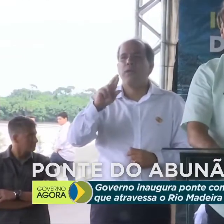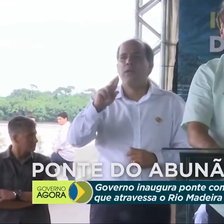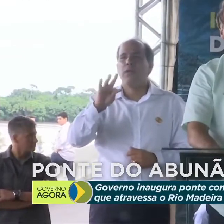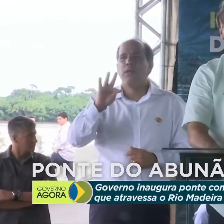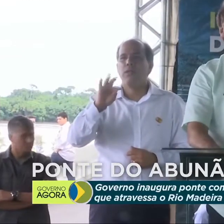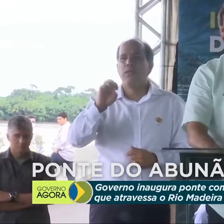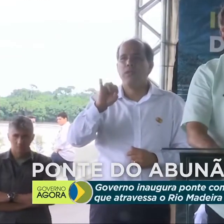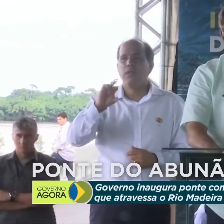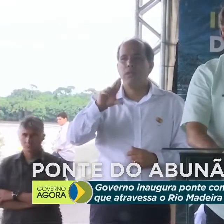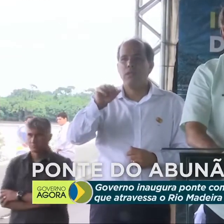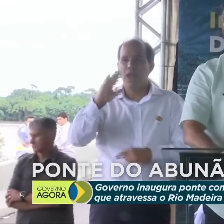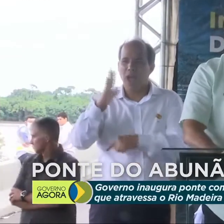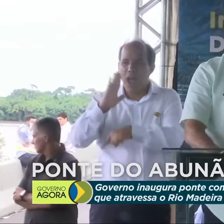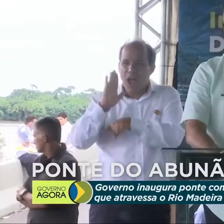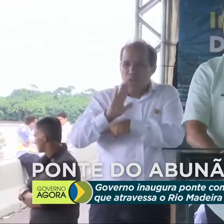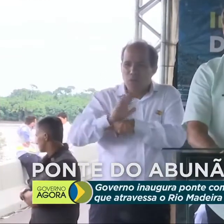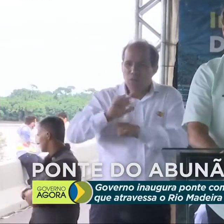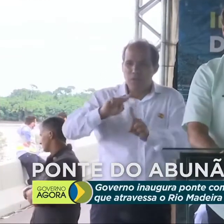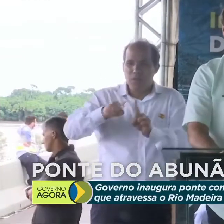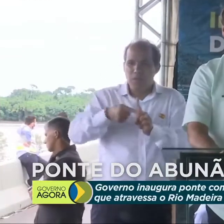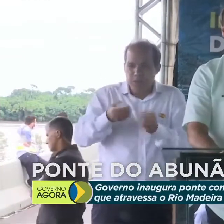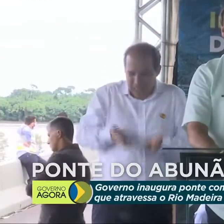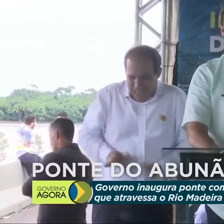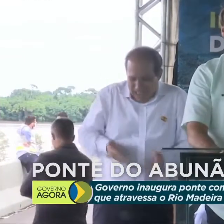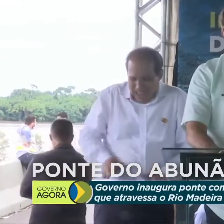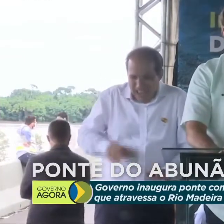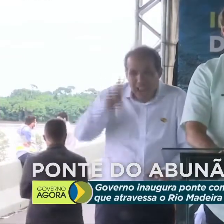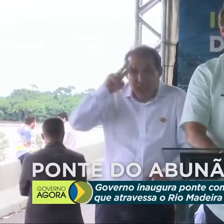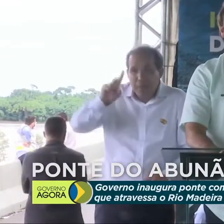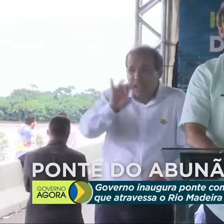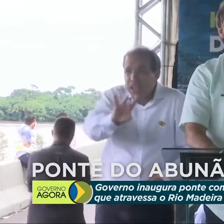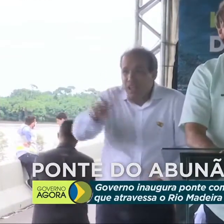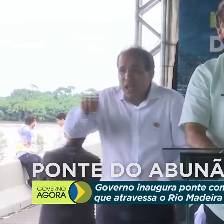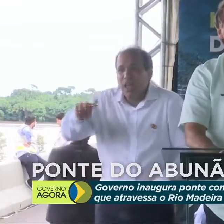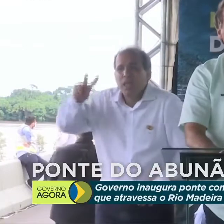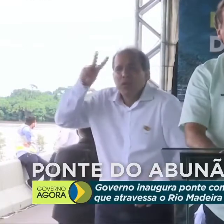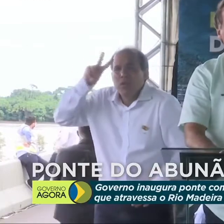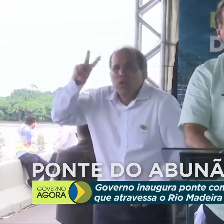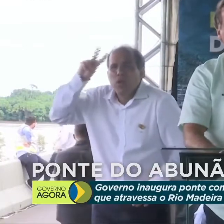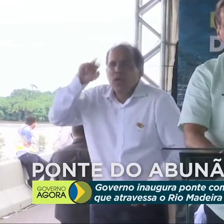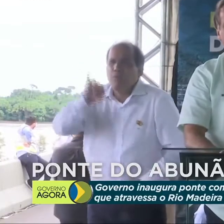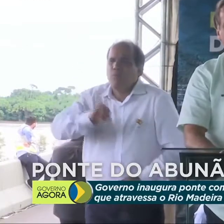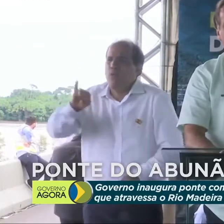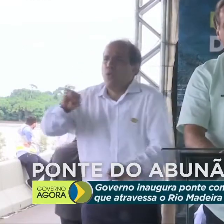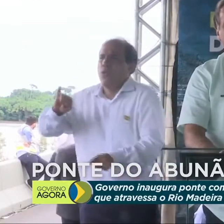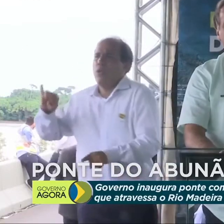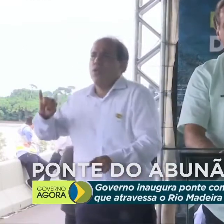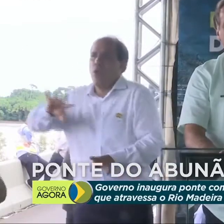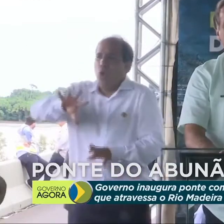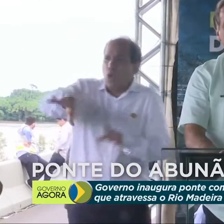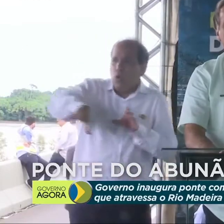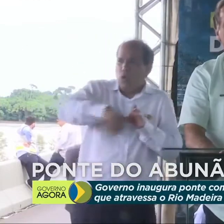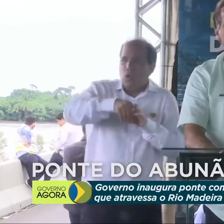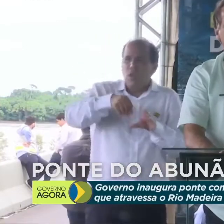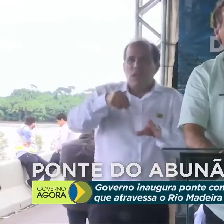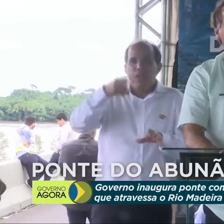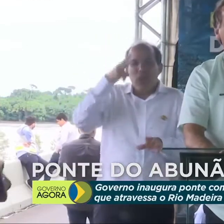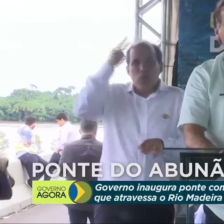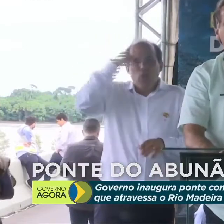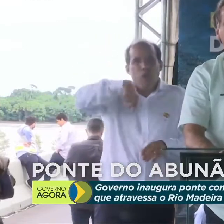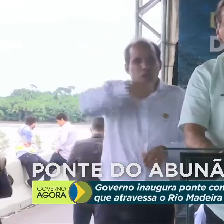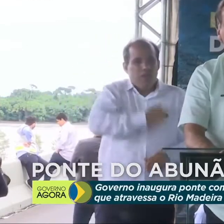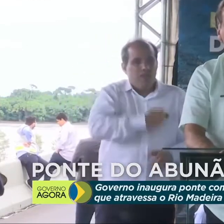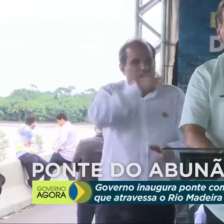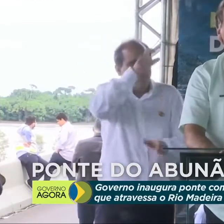Todas essas pessoas são importantes. Todas fazem parte das nossas vidas. E o